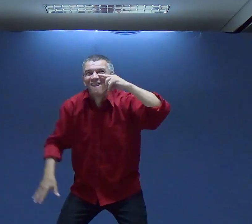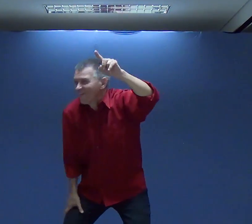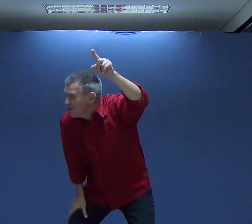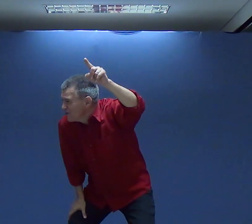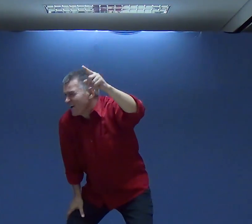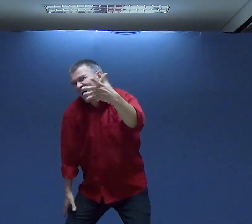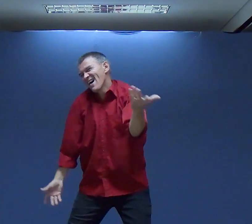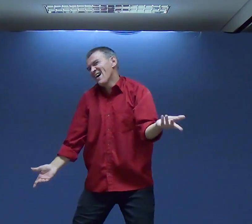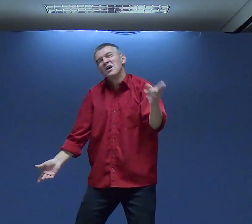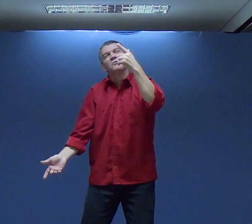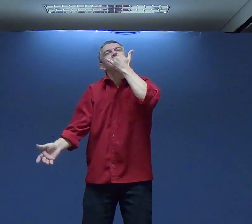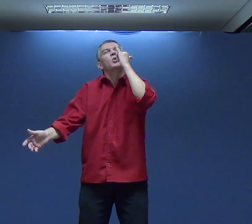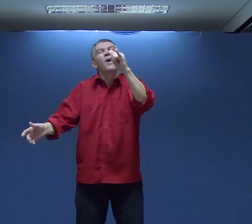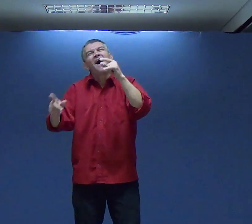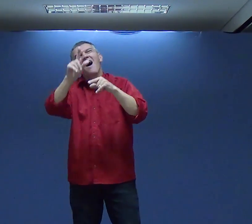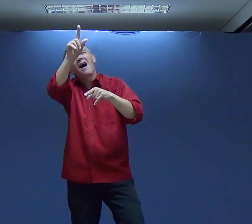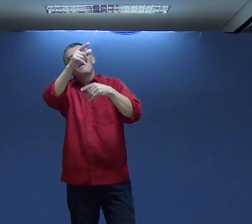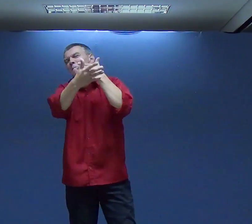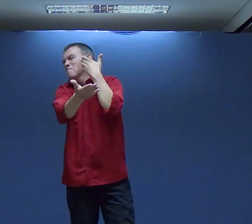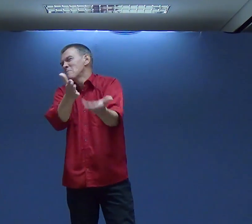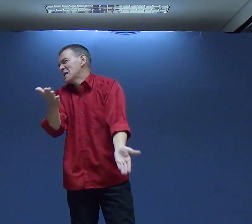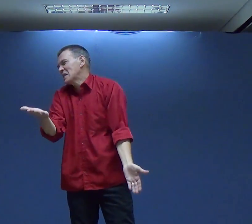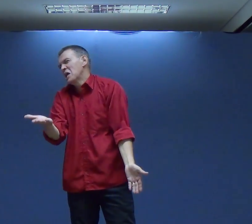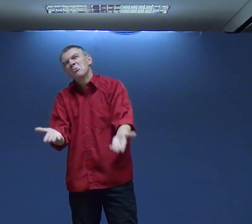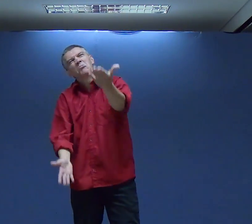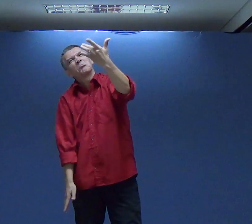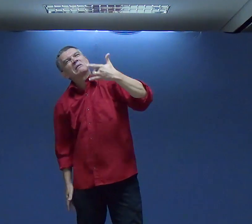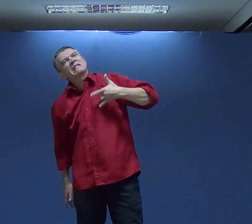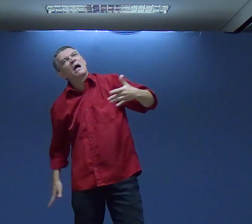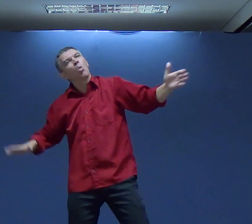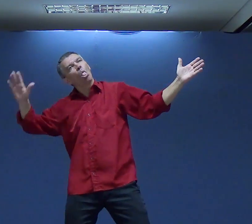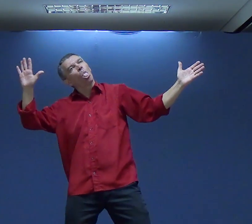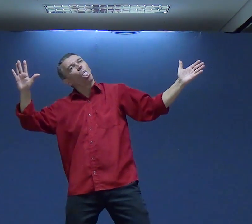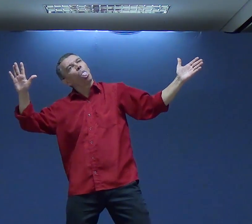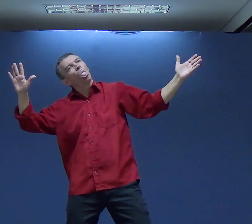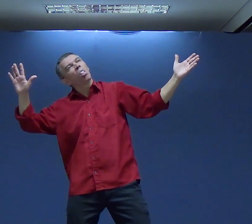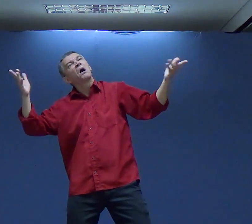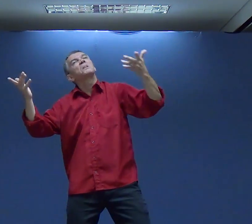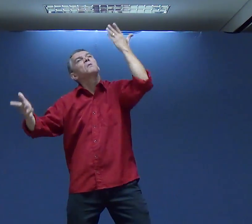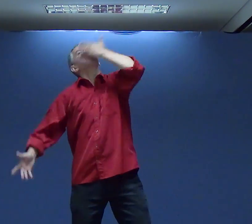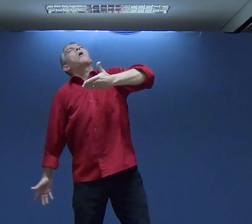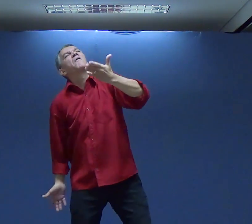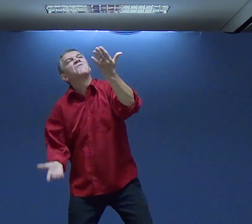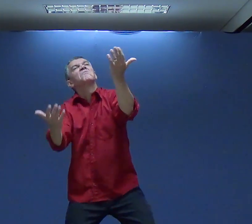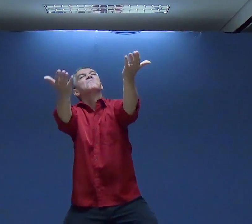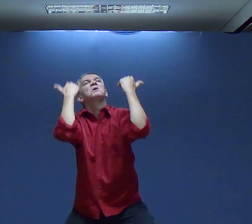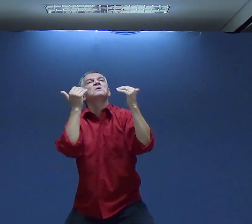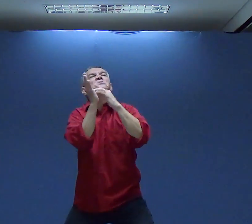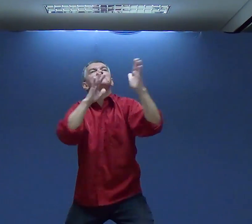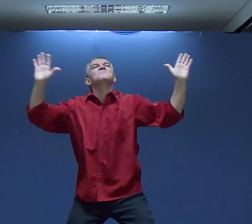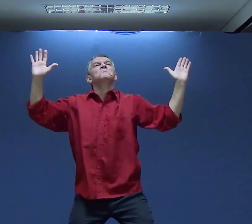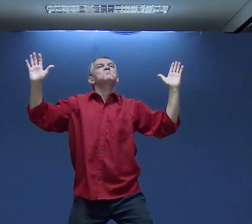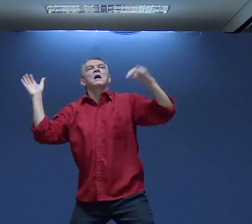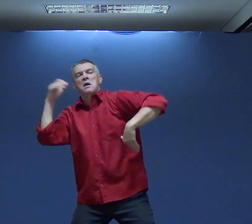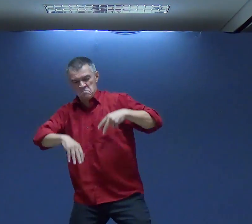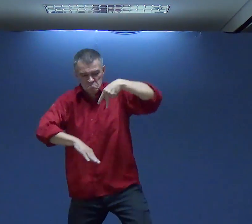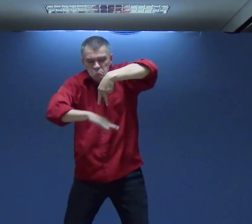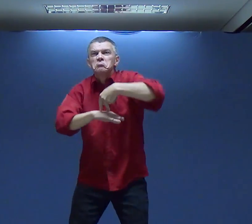compreendiam O seu sacrifício E eles diziam Que ele era Um perdedor Afinal Não descia